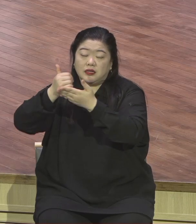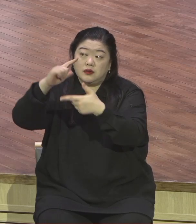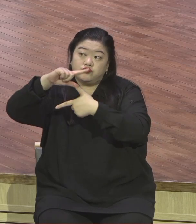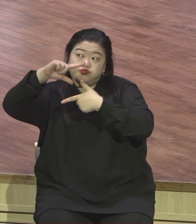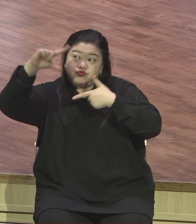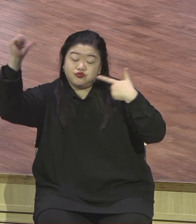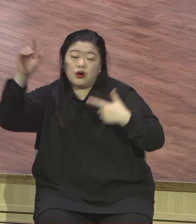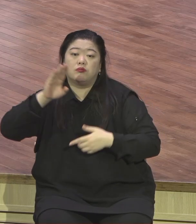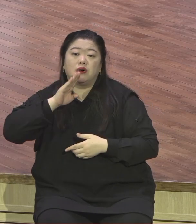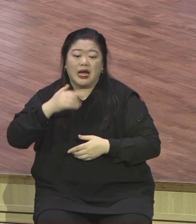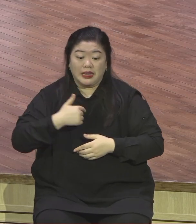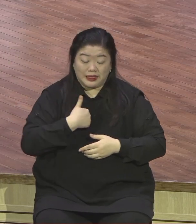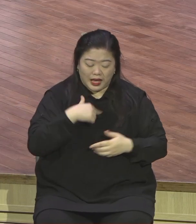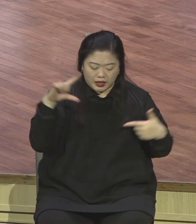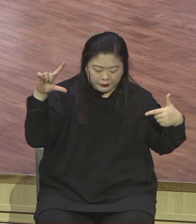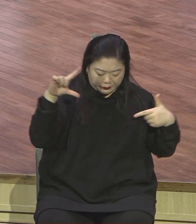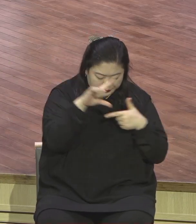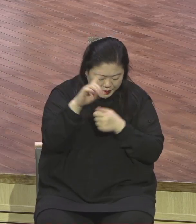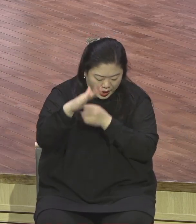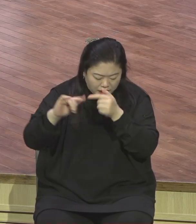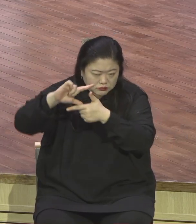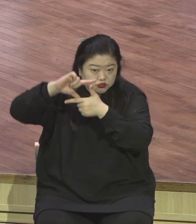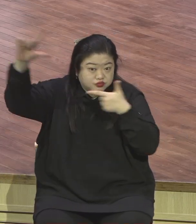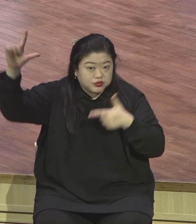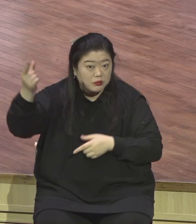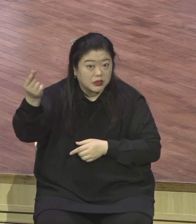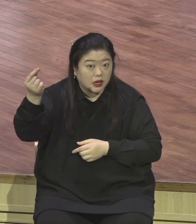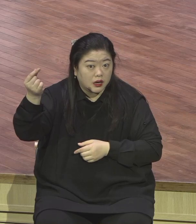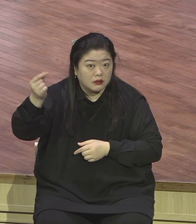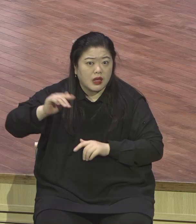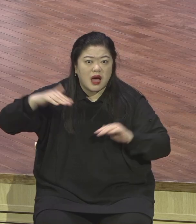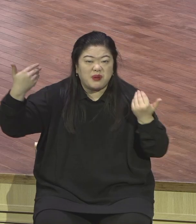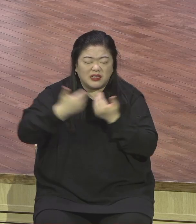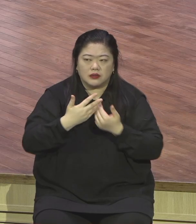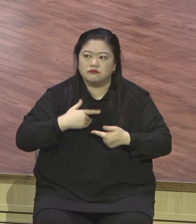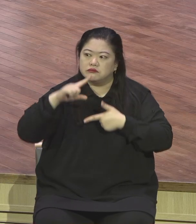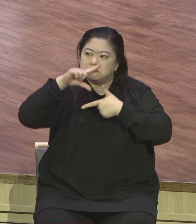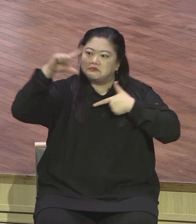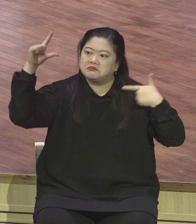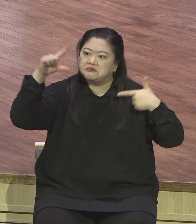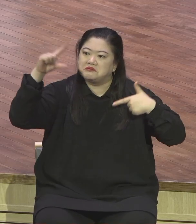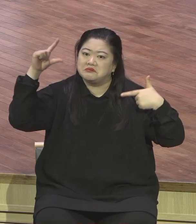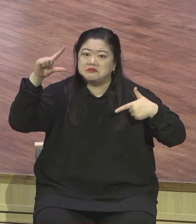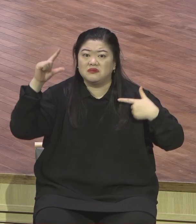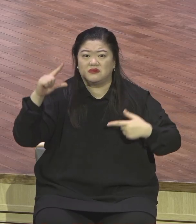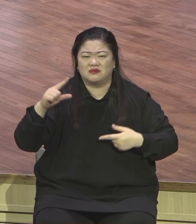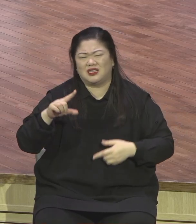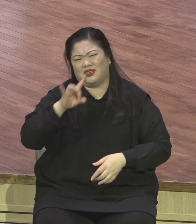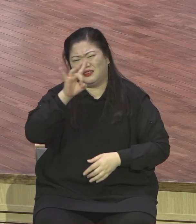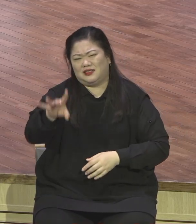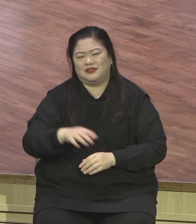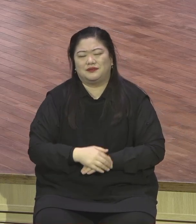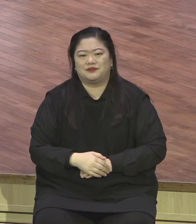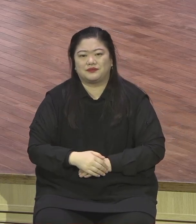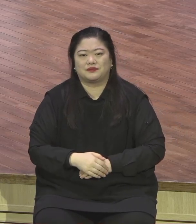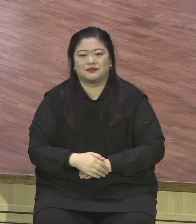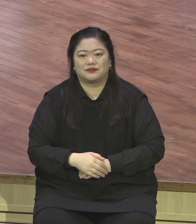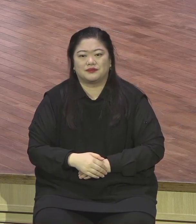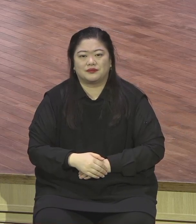그래서 은혜 받은 사람의 특징이 뭐냐. 정말 기도한 사람의 특징 말씀의 사람의 특징 위드 원리스